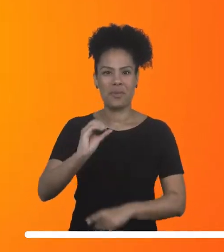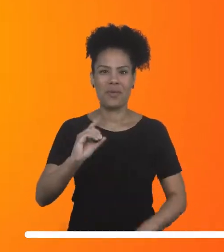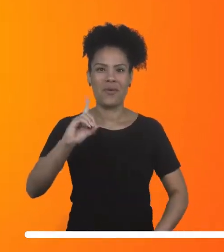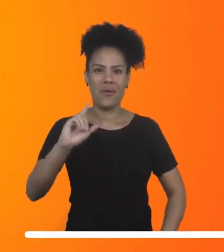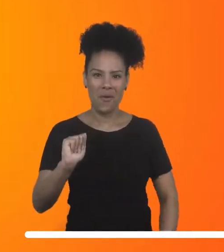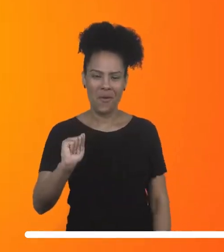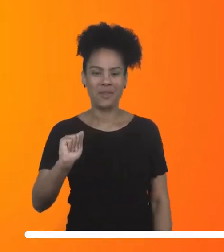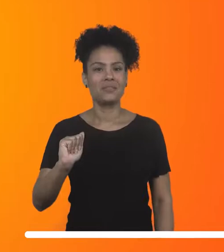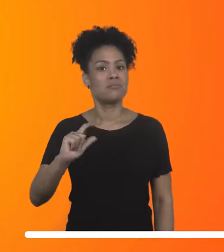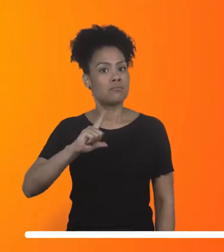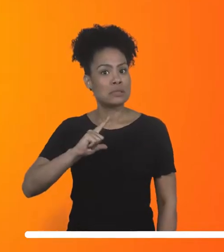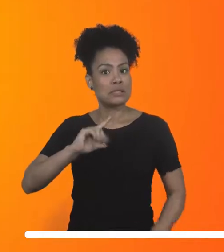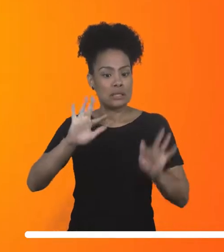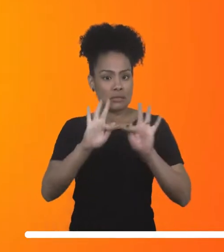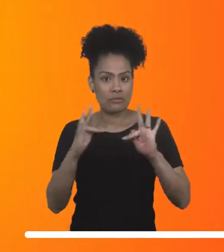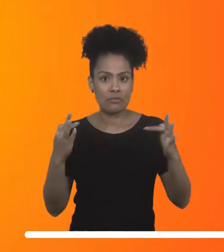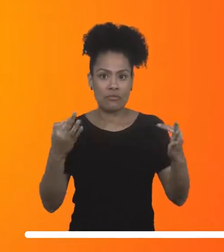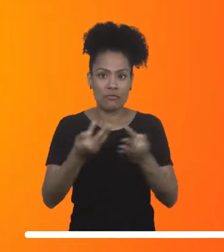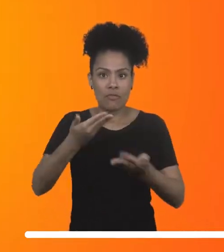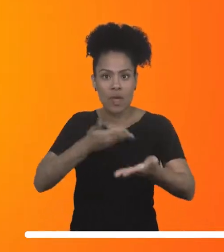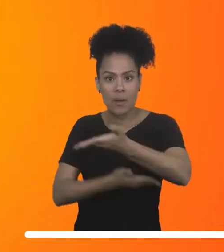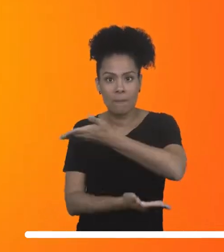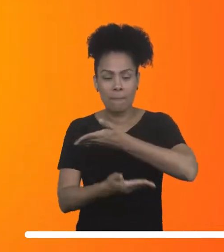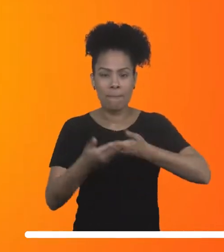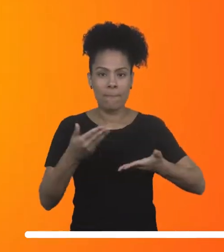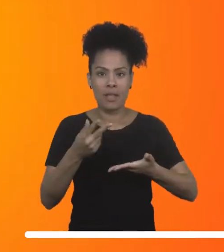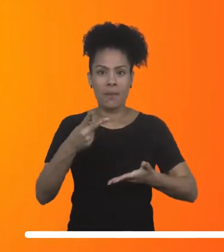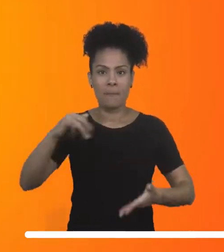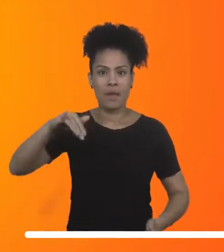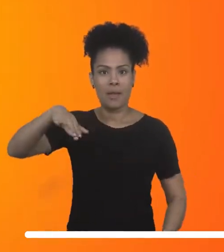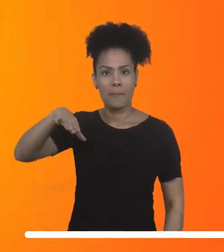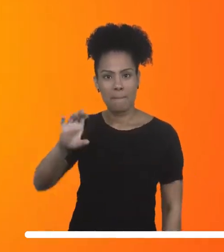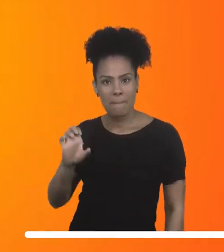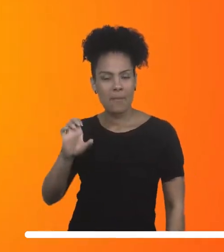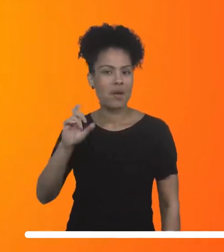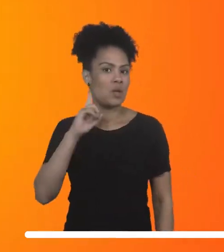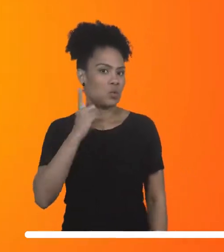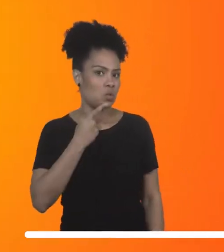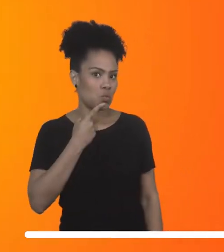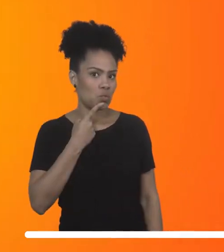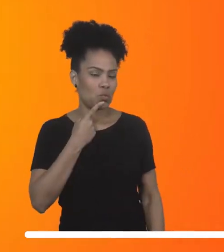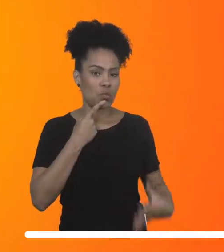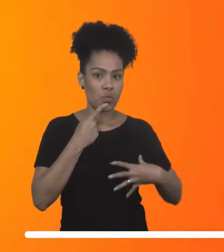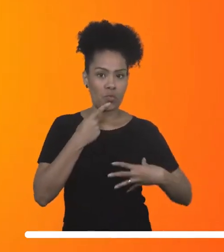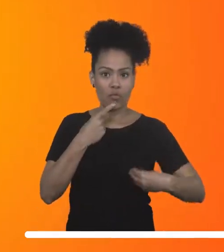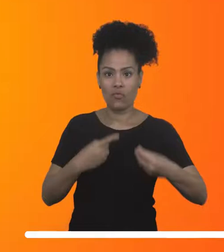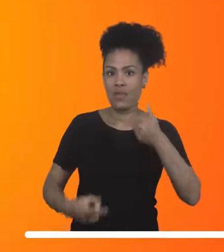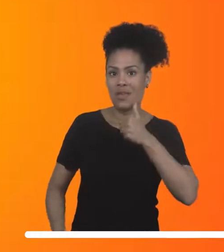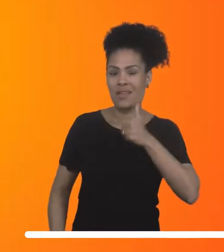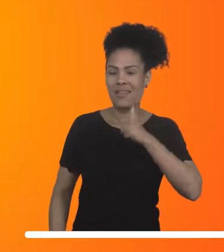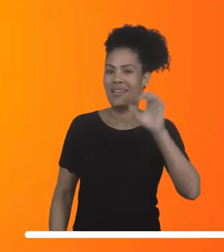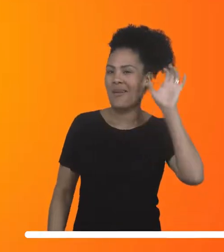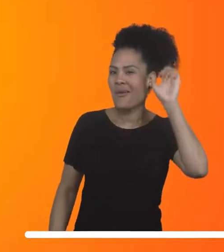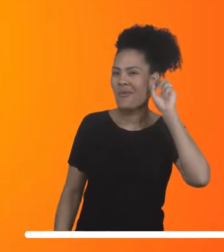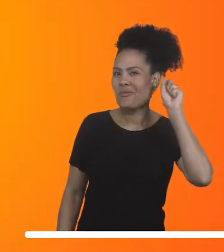em torno de uma família, cujos pais são surdos e a filha ouvinte e sonha em ser cantora.